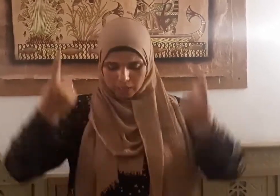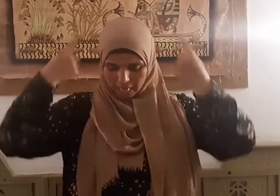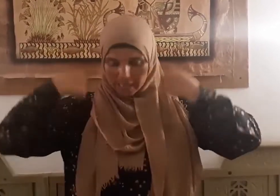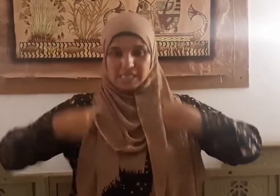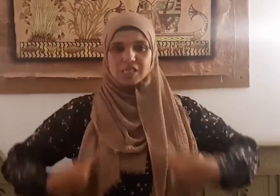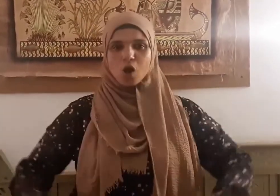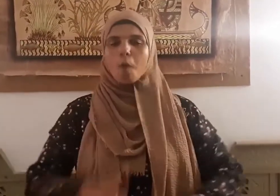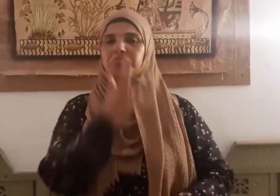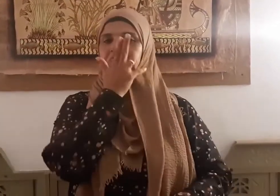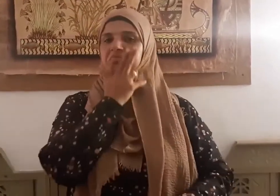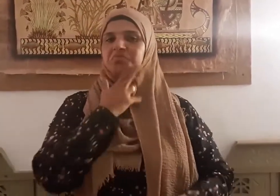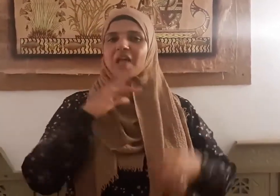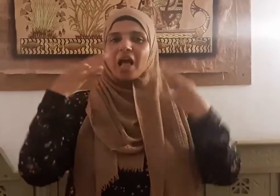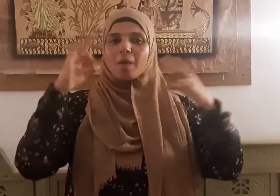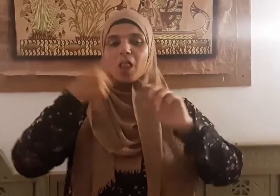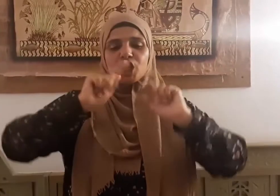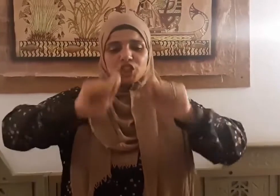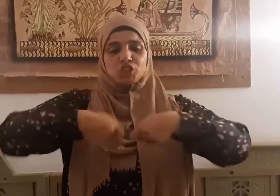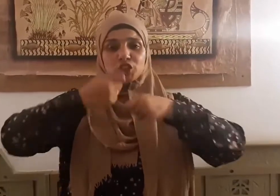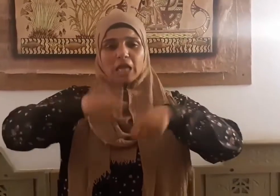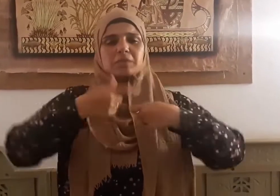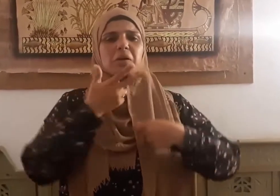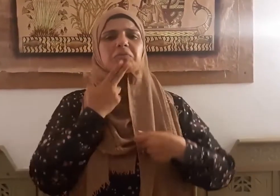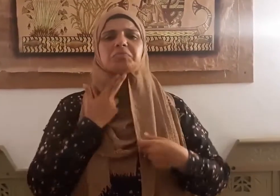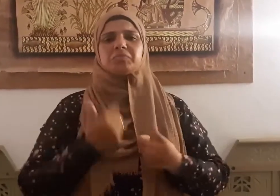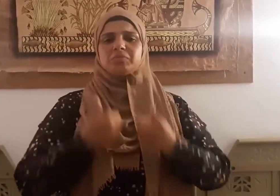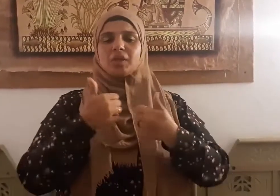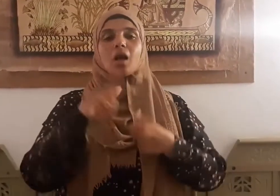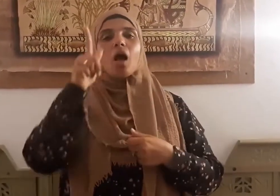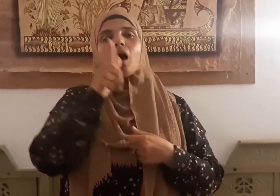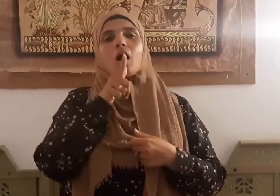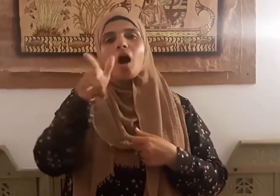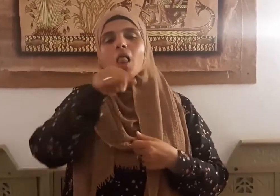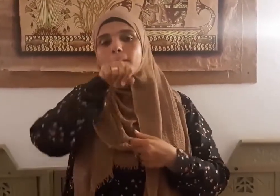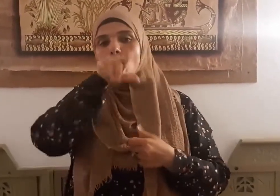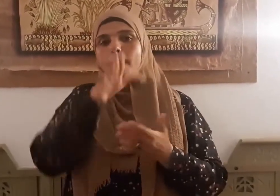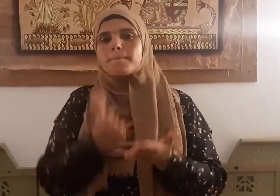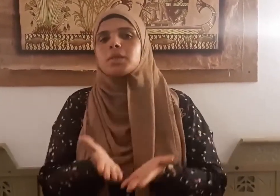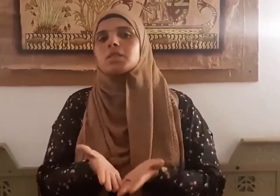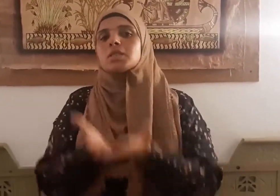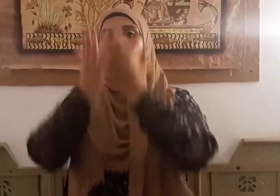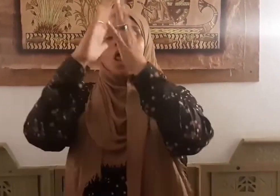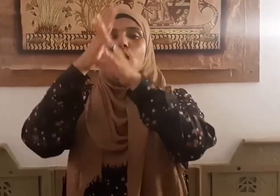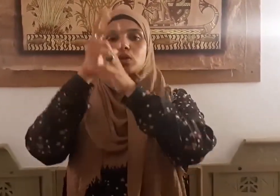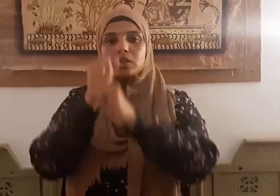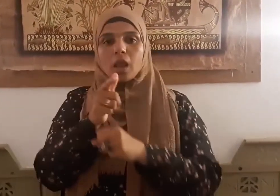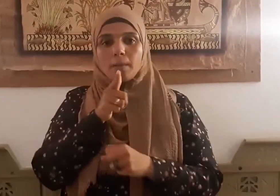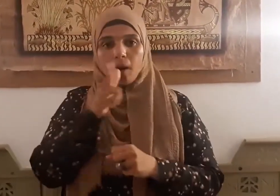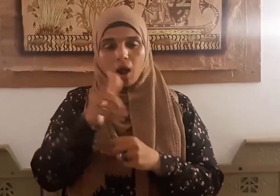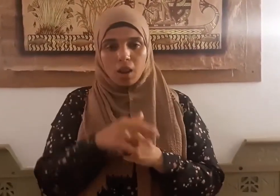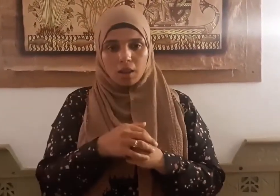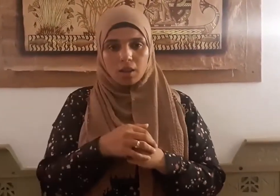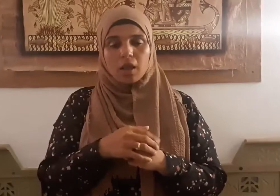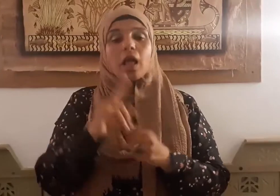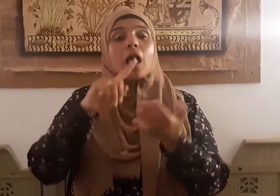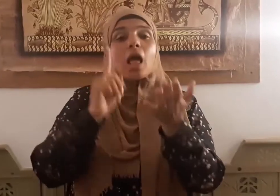ونعله حسنة فقال صلى الله عليه وسلم إن الله